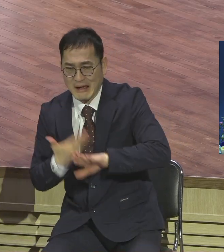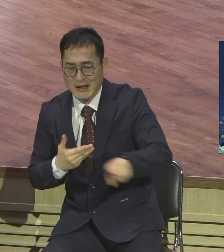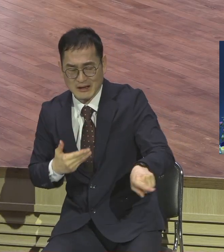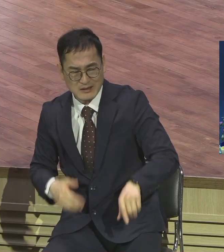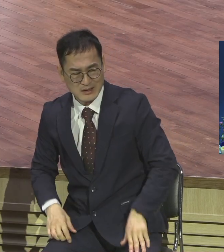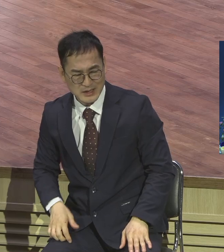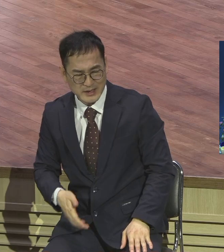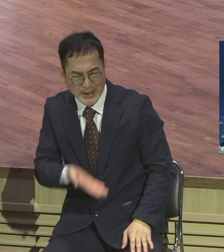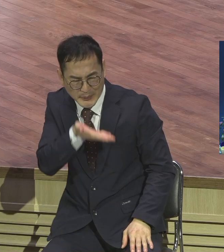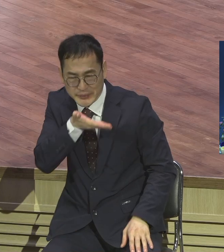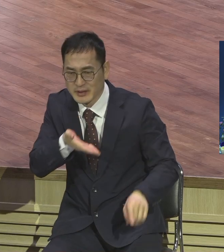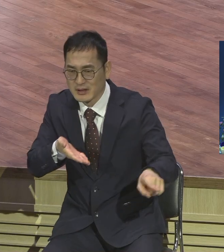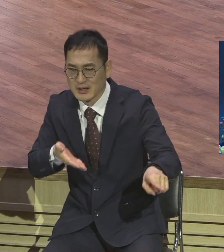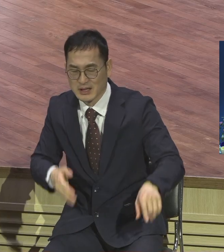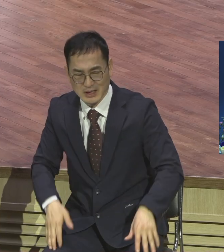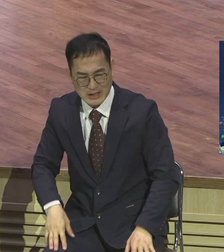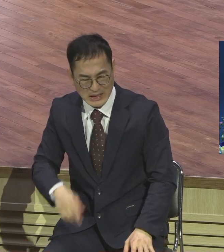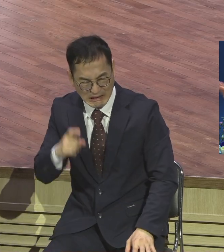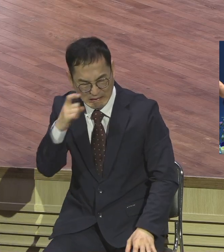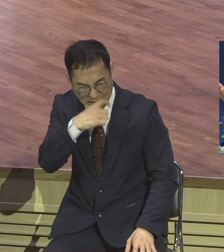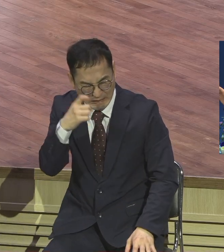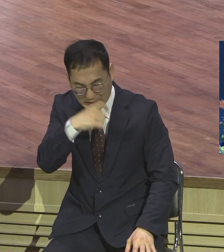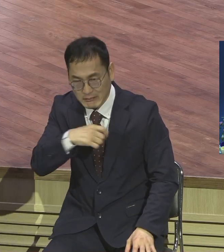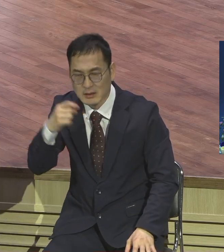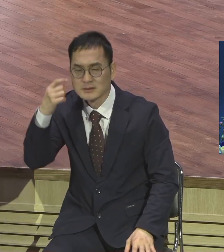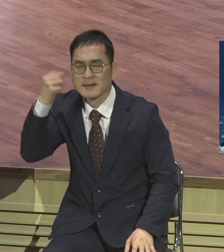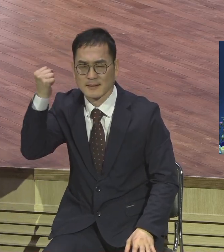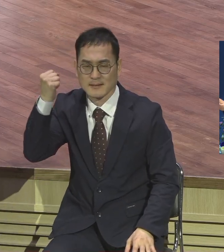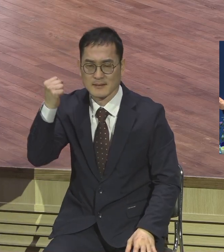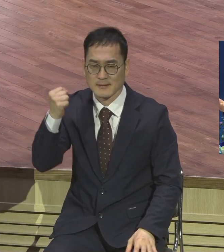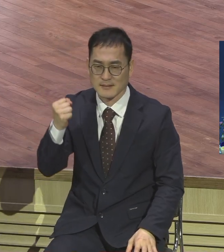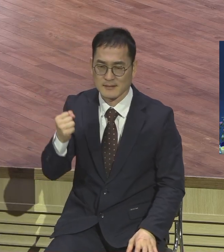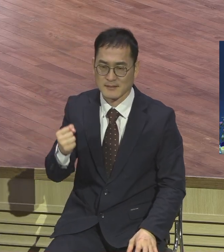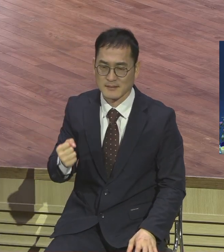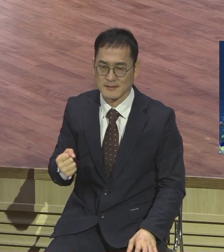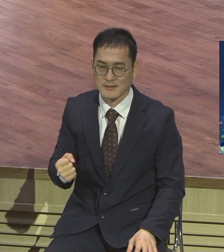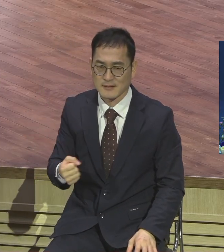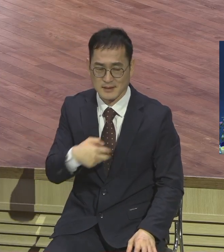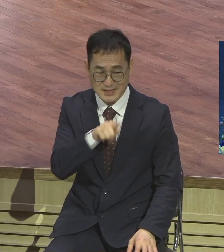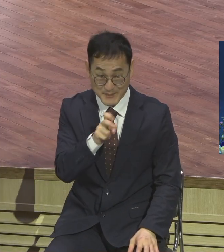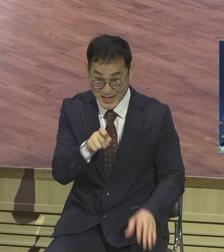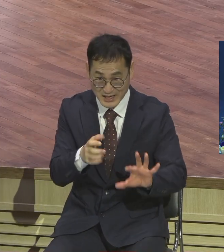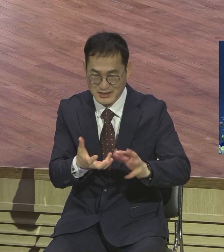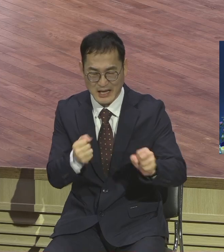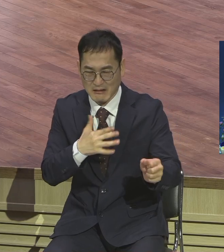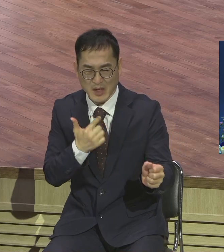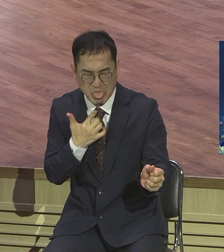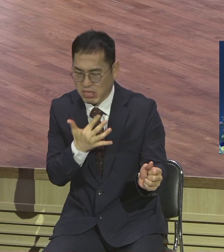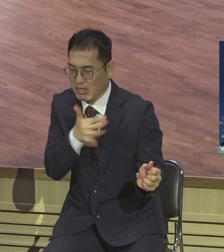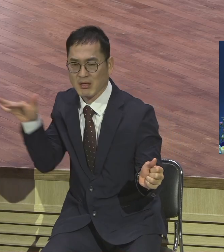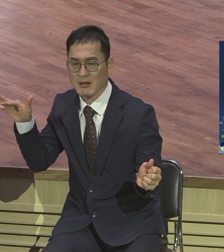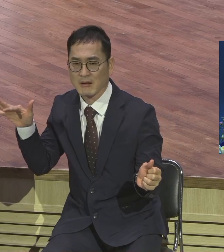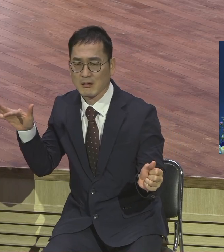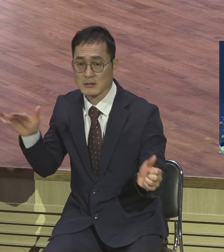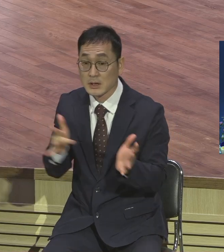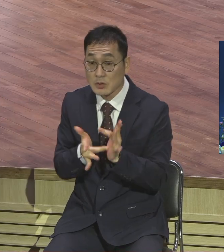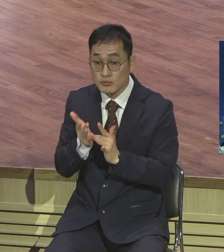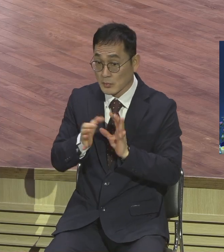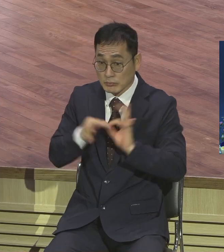이스라엘에서 사마리아는 아예 그러니까 그걸로 가지도 않았어요 사람들이 그런데 예수님은 그런게 어디 있습니까 막 가지요